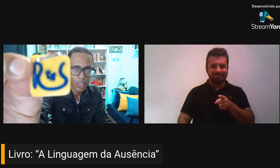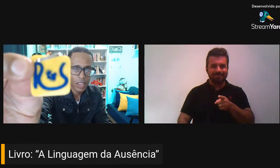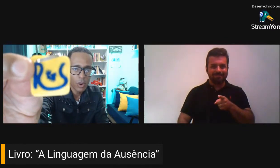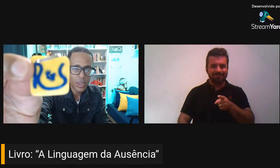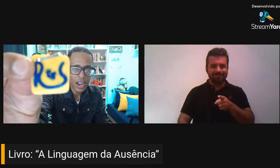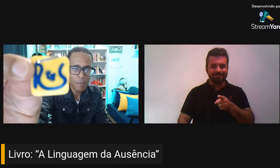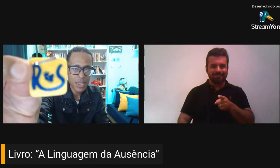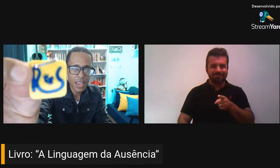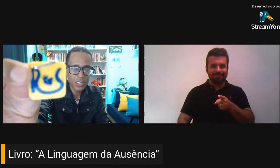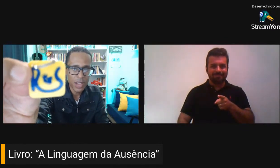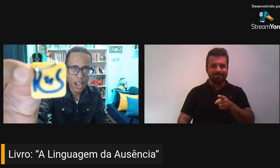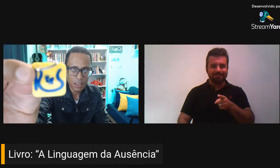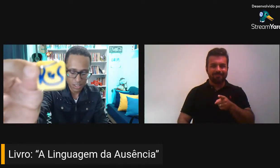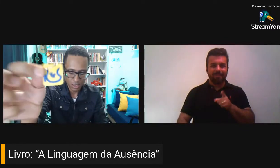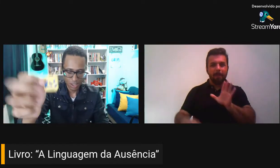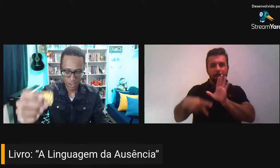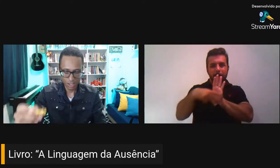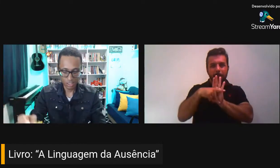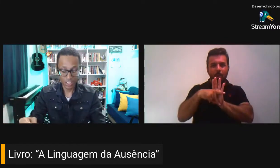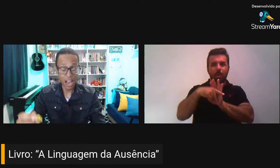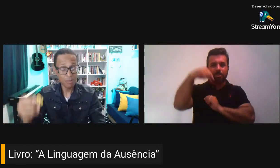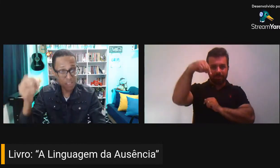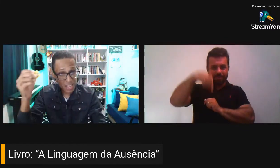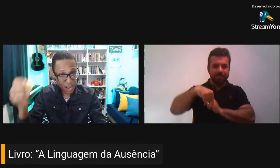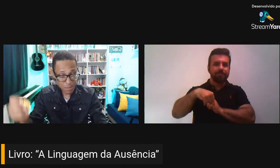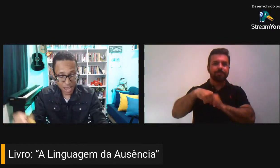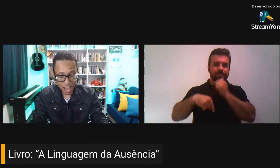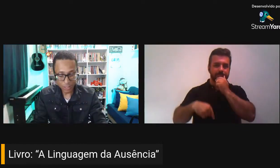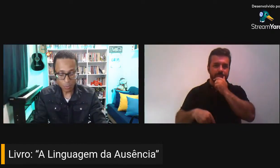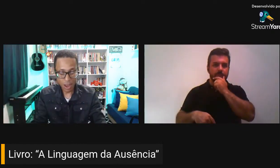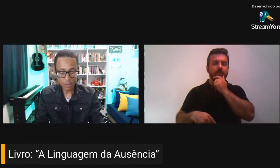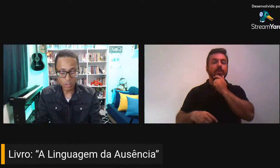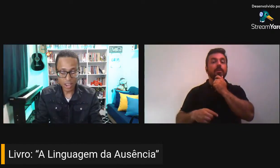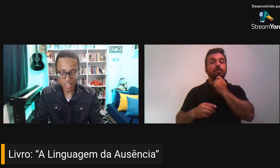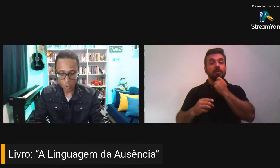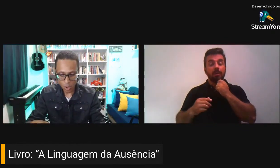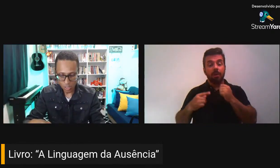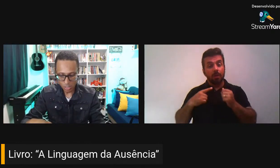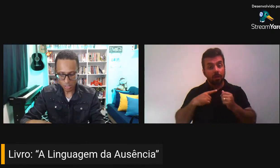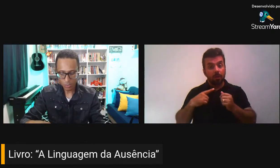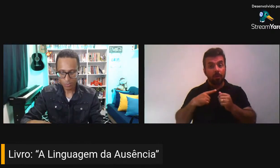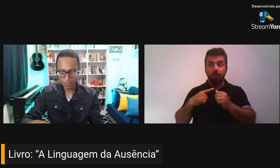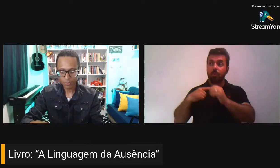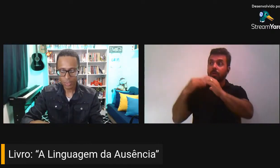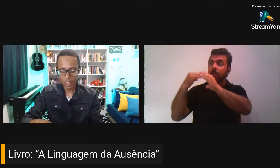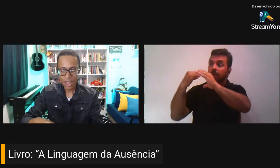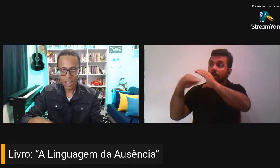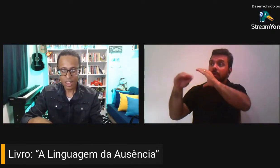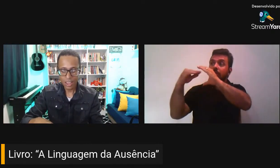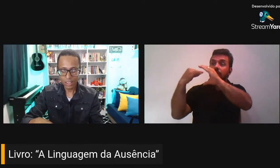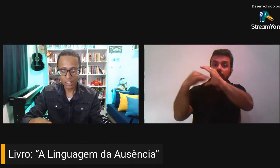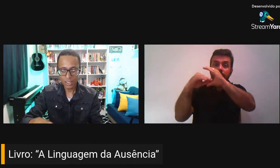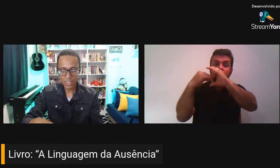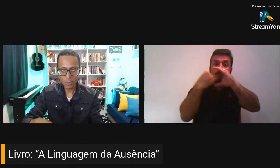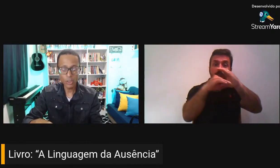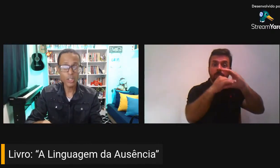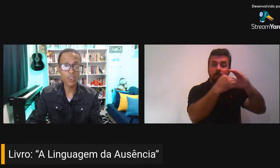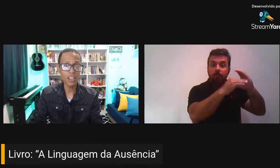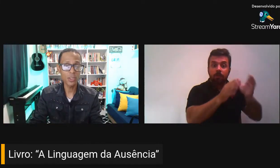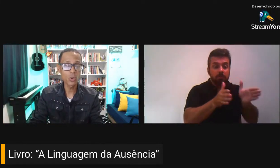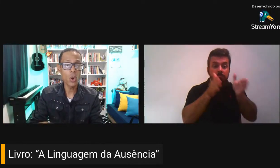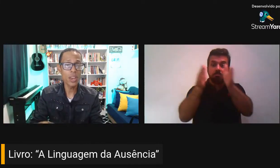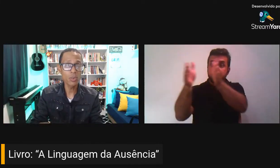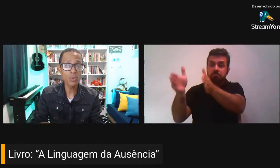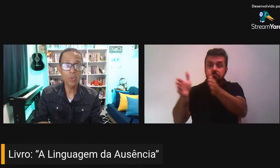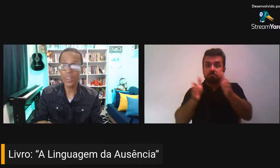E eu encaminhei já, havia encaminhado para os ganhadores, e recebi uma